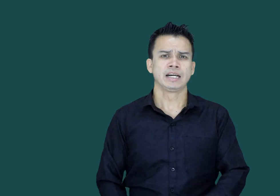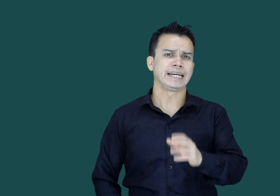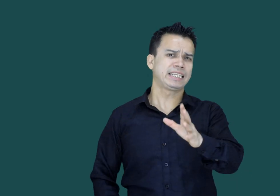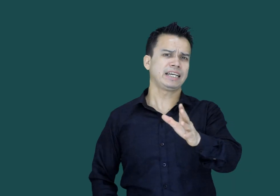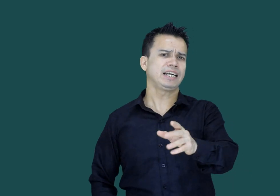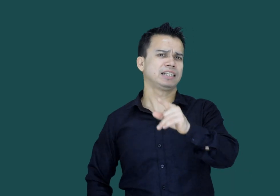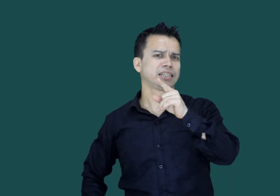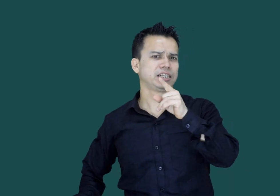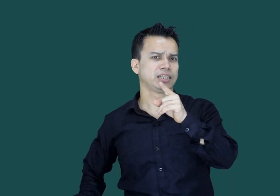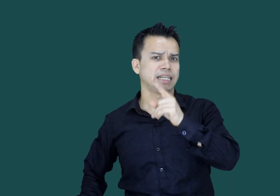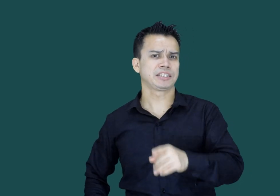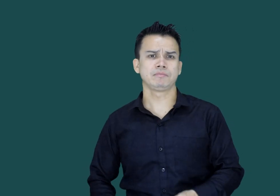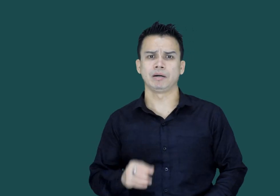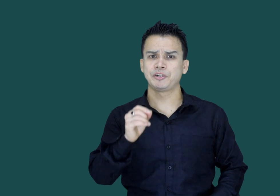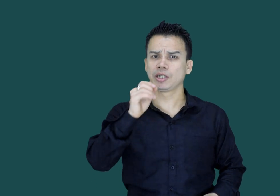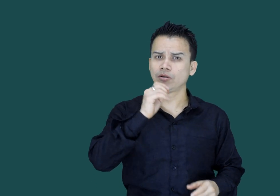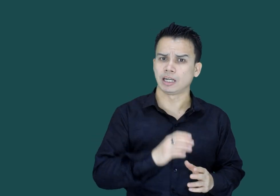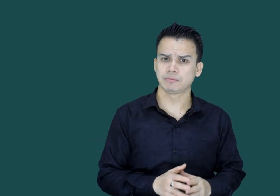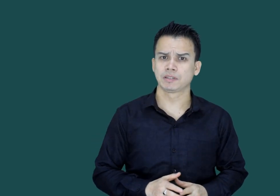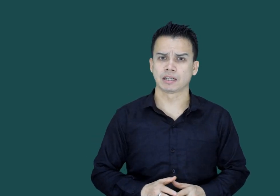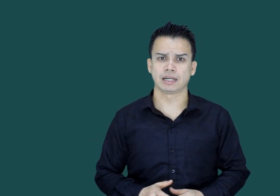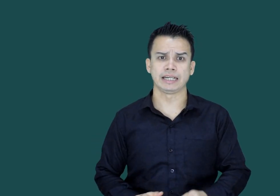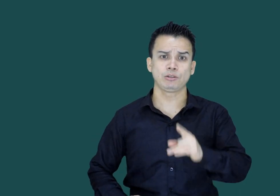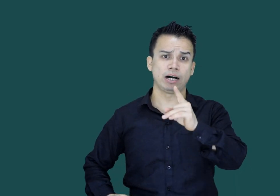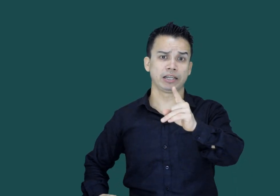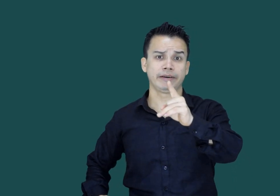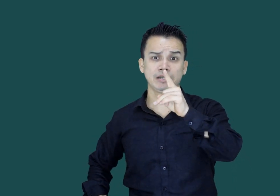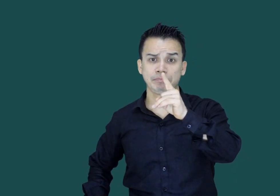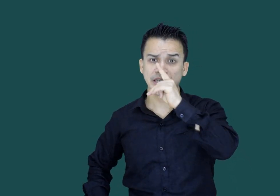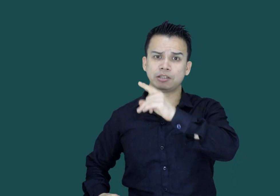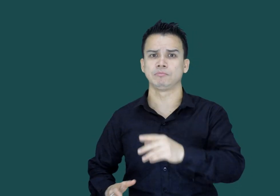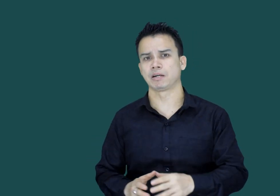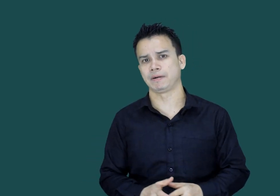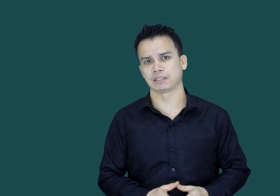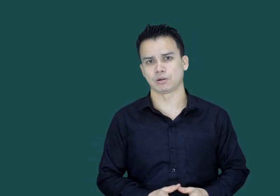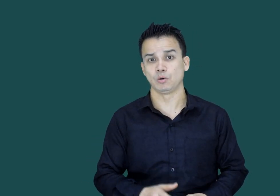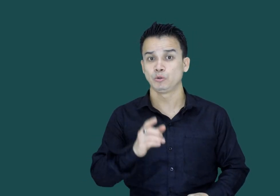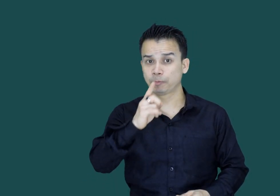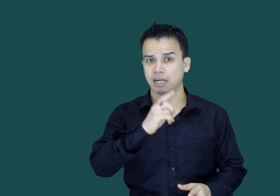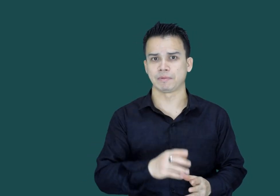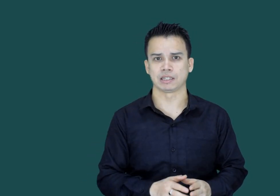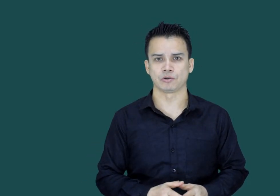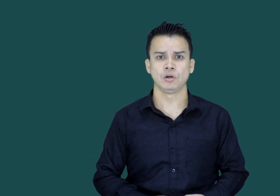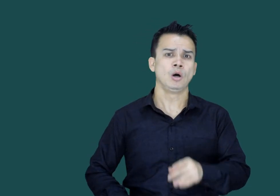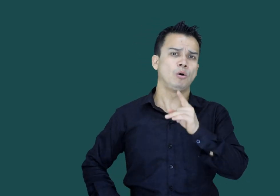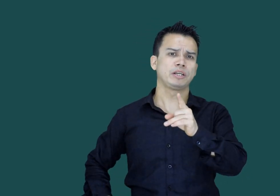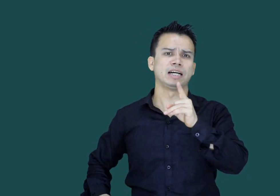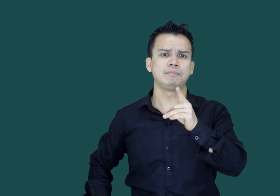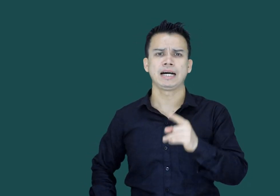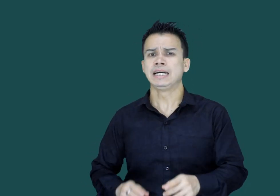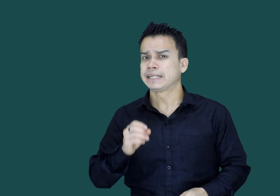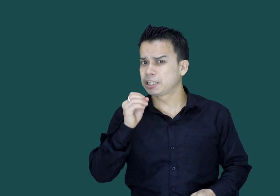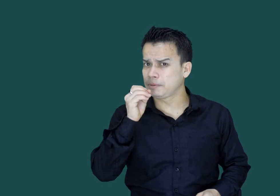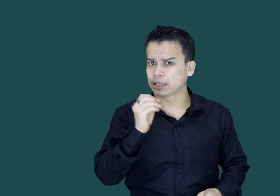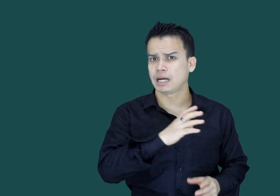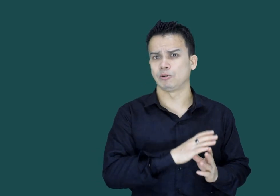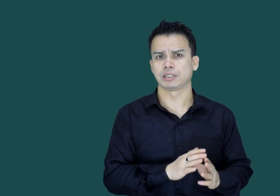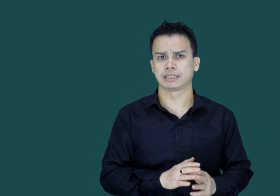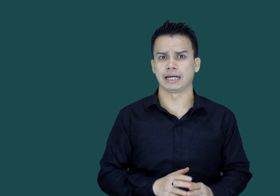کہتے ہیں اگر کسی دیش کی بھبشے کو ختم کرنا ہے تو آنے والی پیڑھی کو برباد کرو اس پر حملہ کرو اور یہ حملہ کسی بھی طرح ہو سکتا ہے